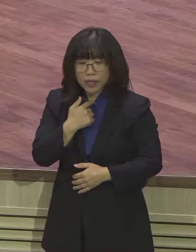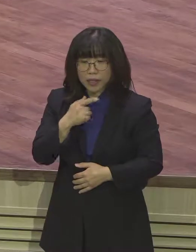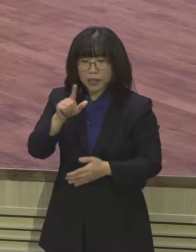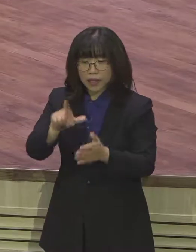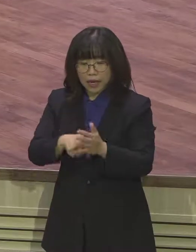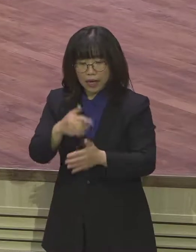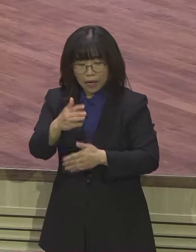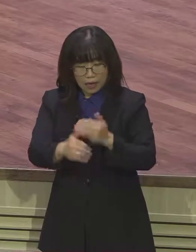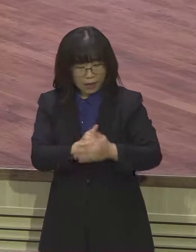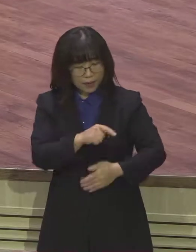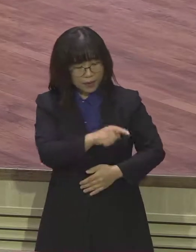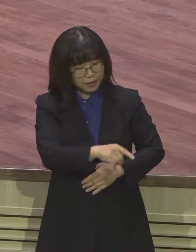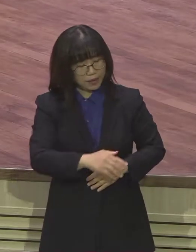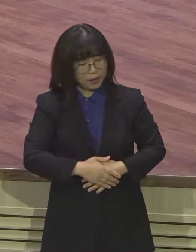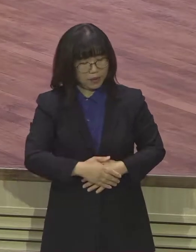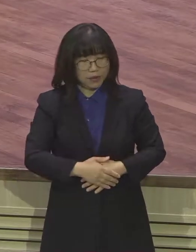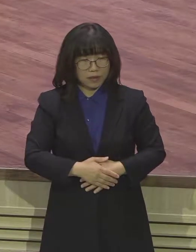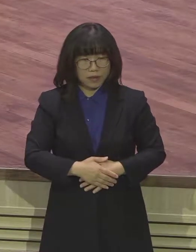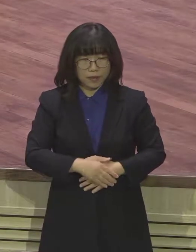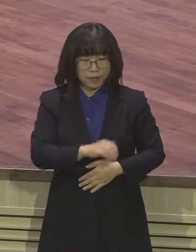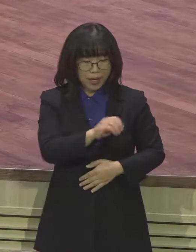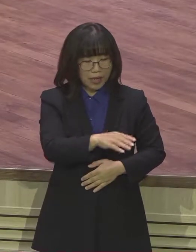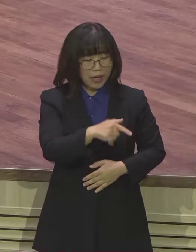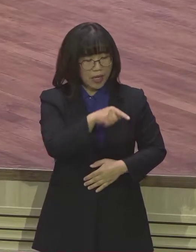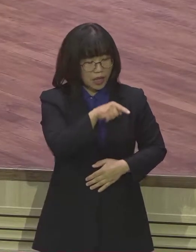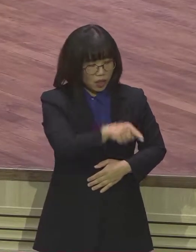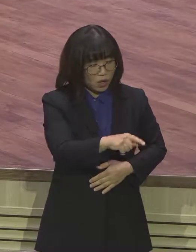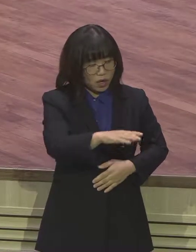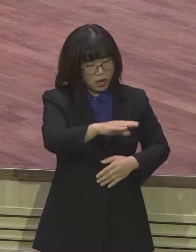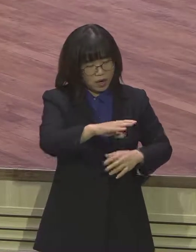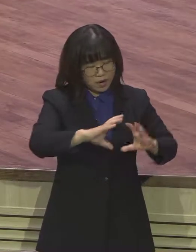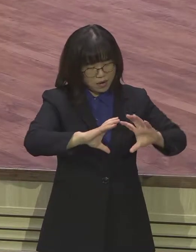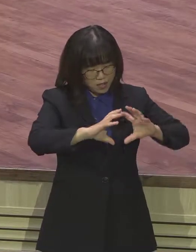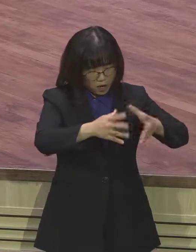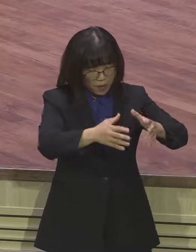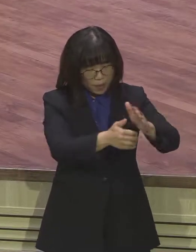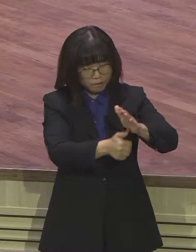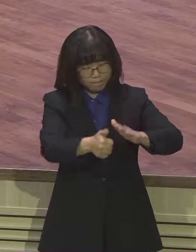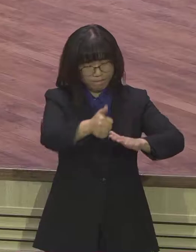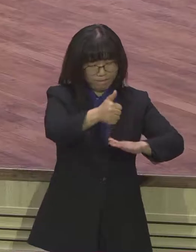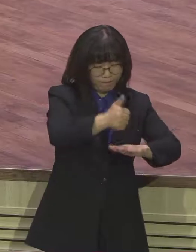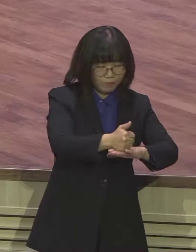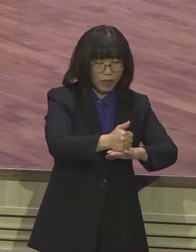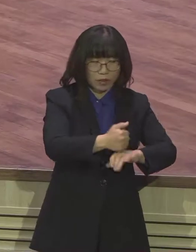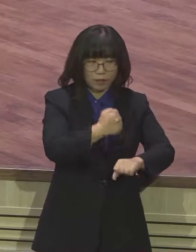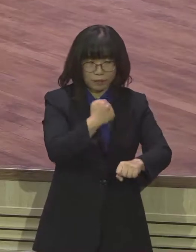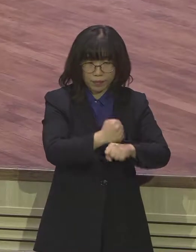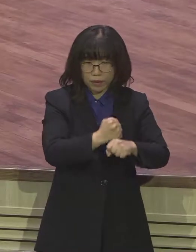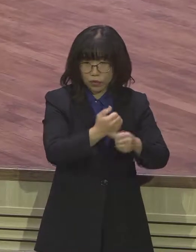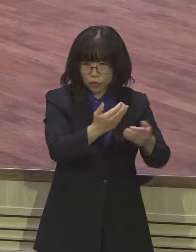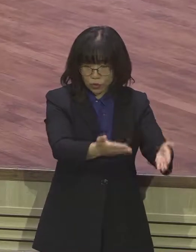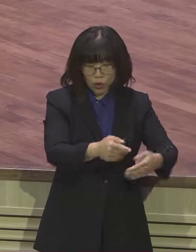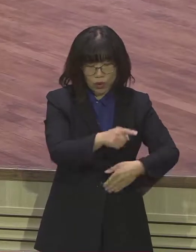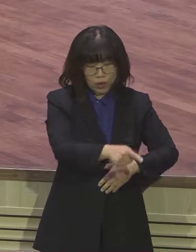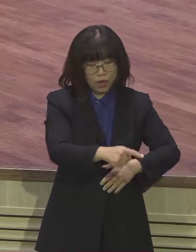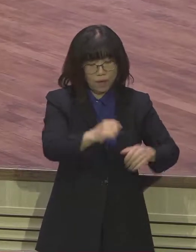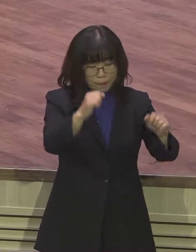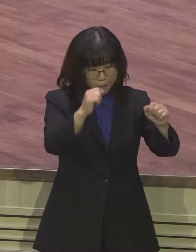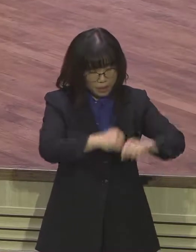않죠 하나님께서는 뭐라고 얘기하시냐 내가 너를 열방망구기에 세우고 너를 뽑으며 파괴하며 파멸하며 넘어뜨리며 건설하며